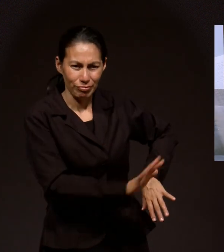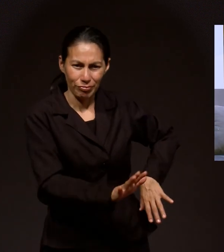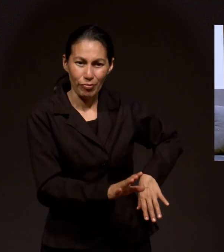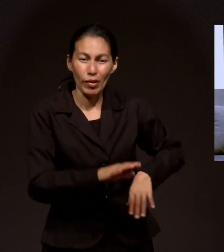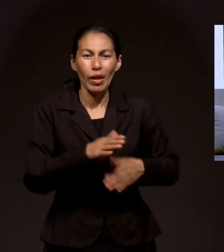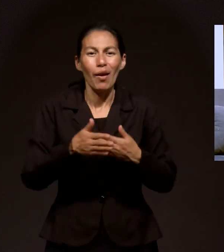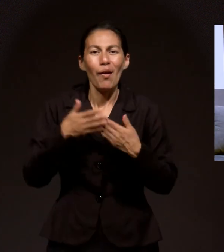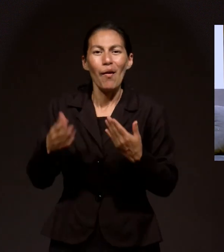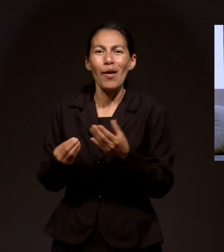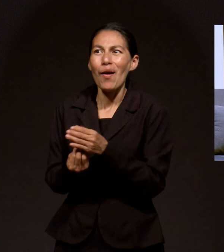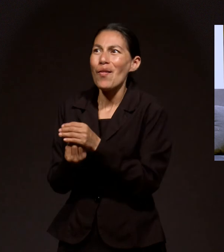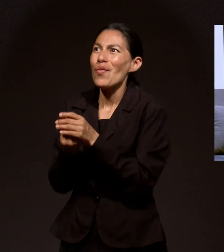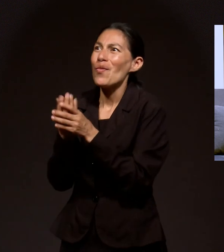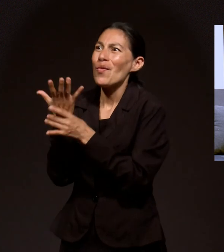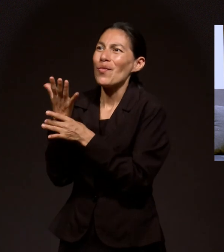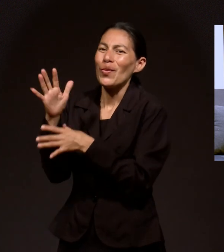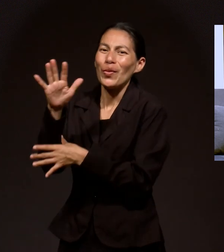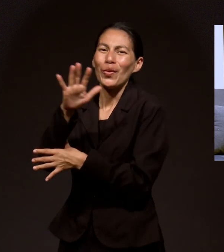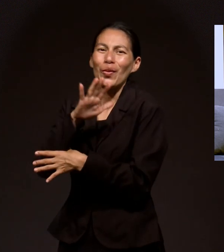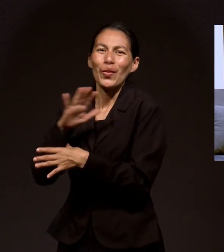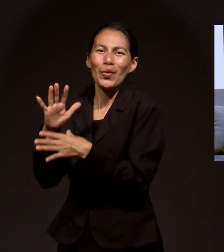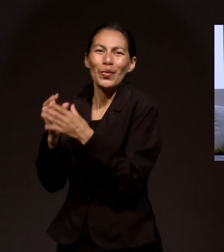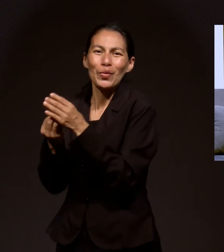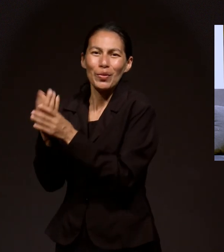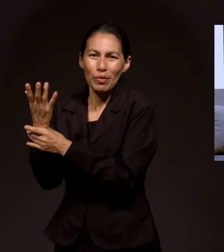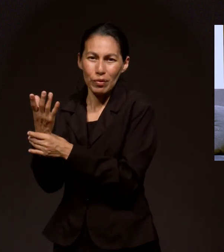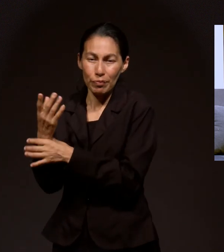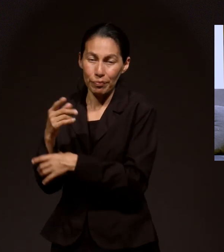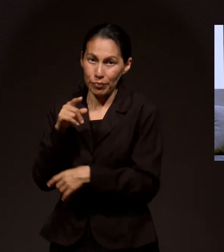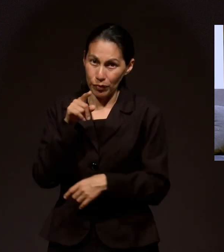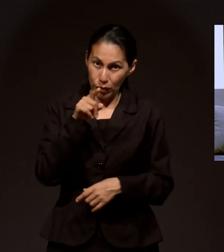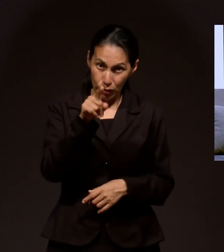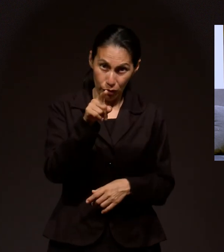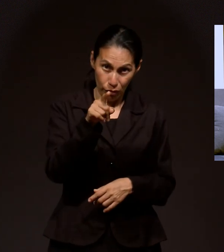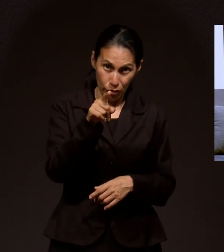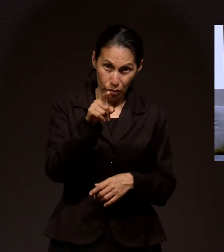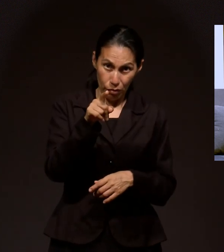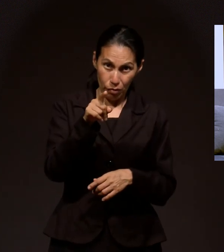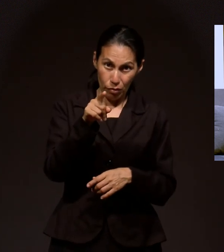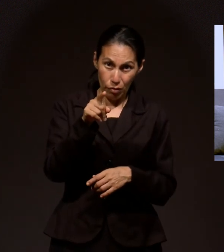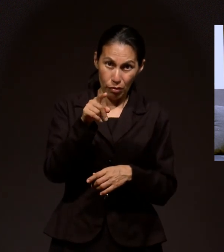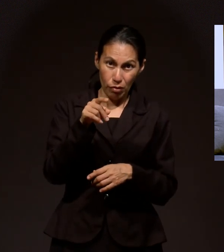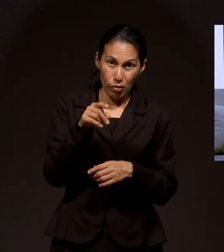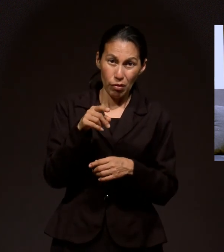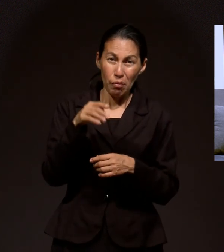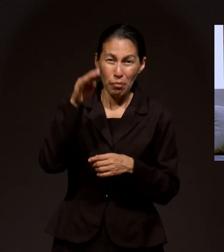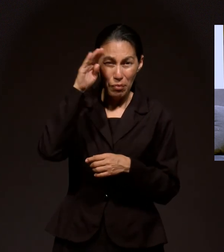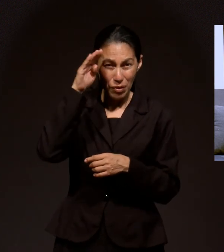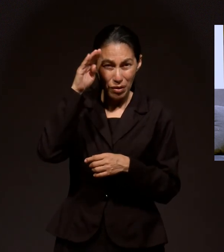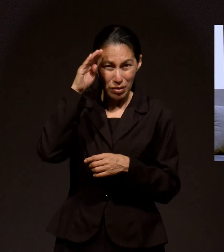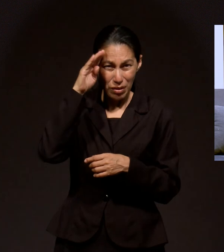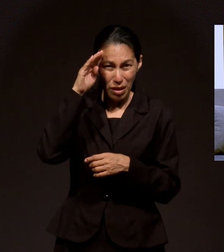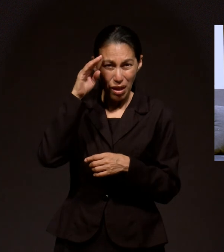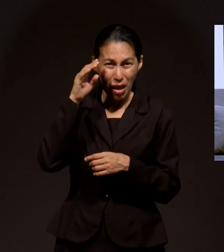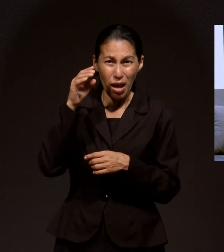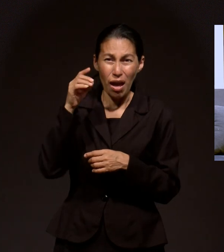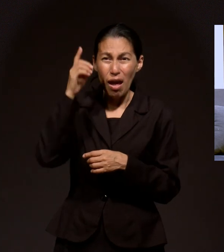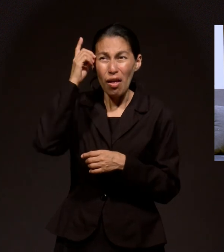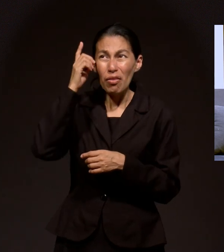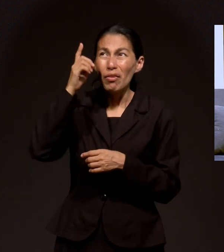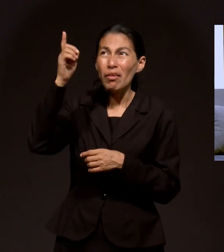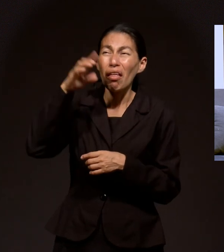nuevas Nunca Nunca permitas Que nadie Te robe La seguridad De que Dios Te escucha